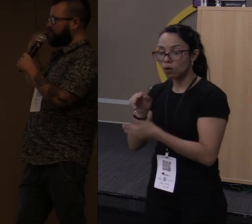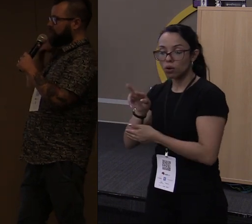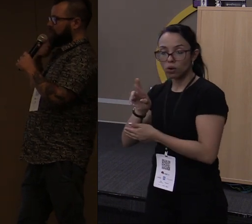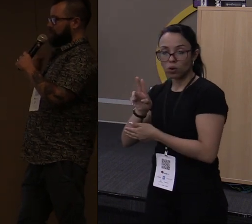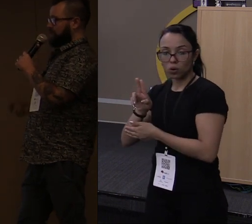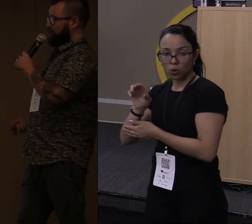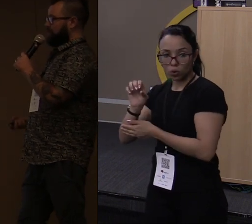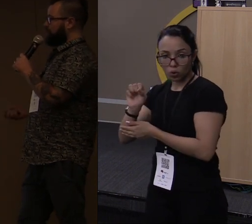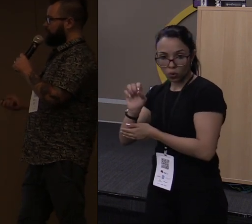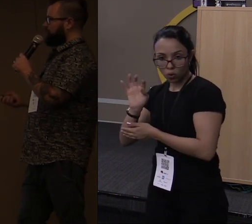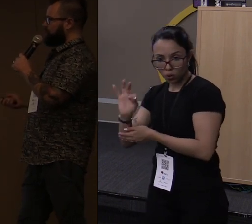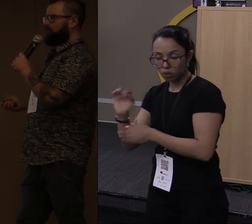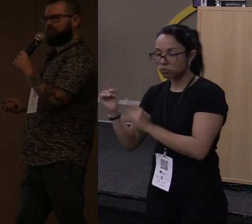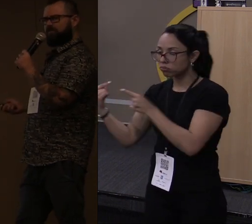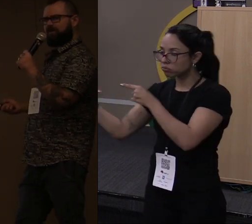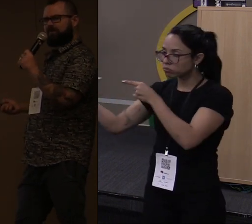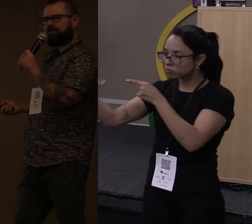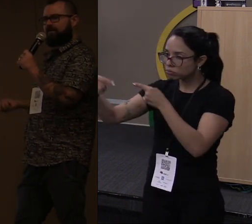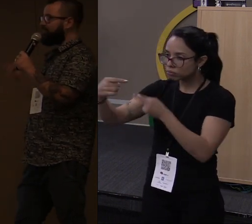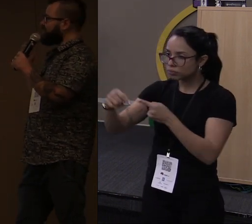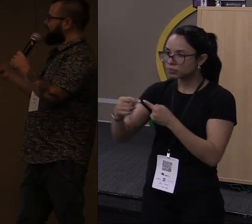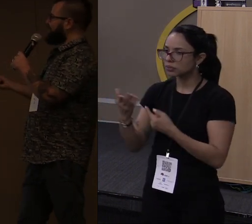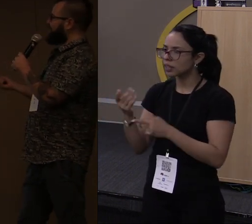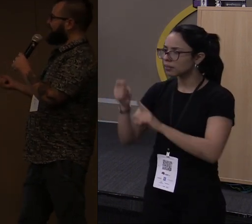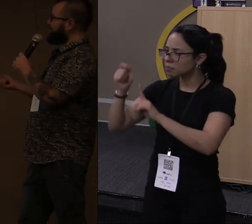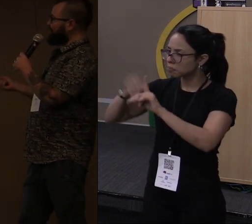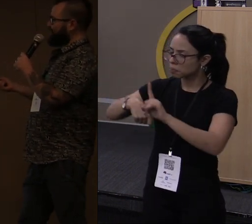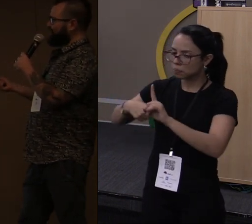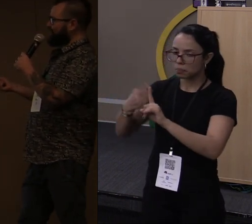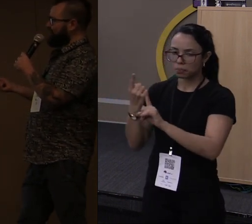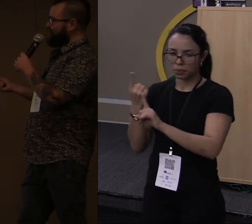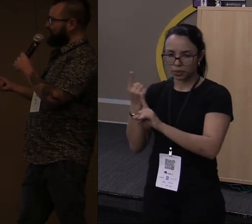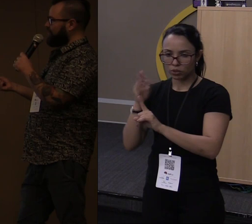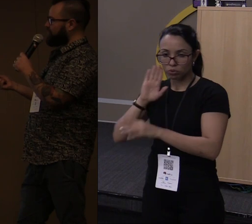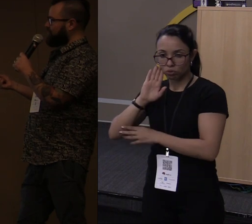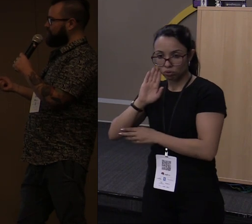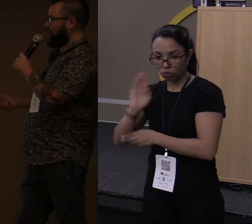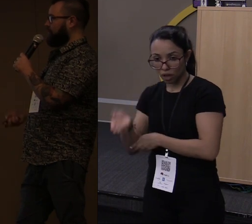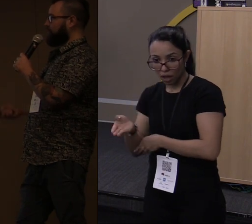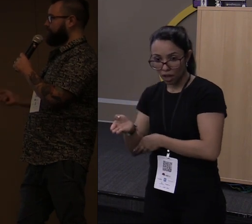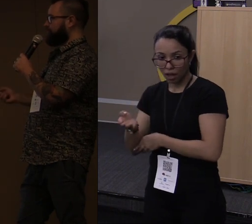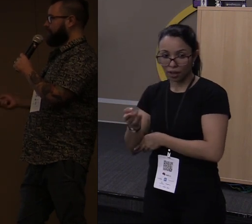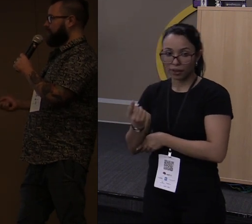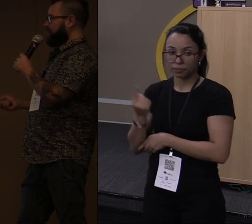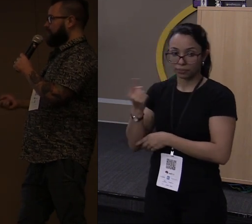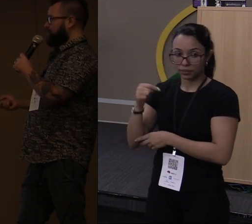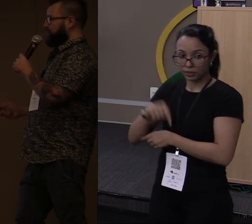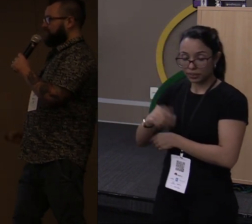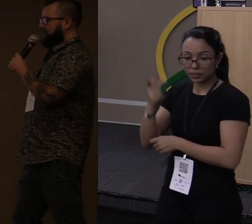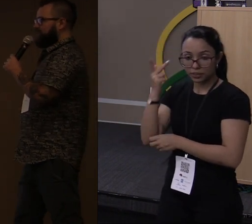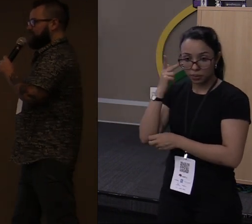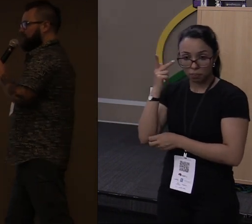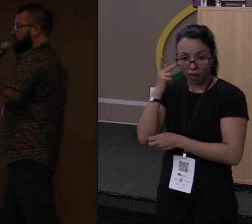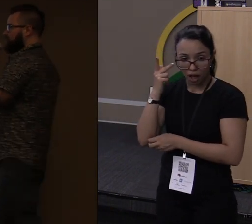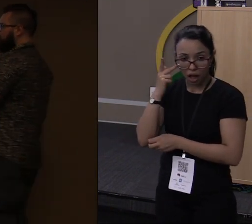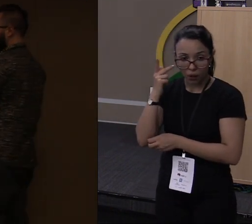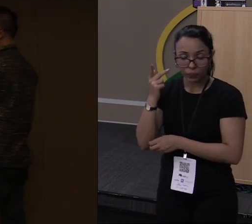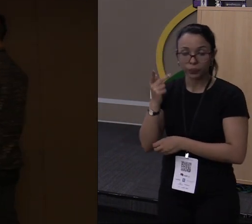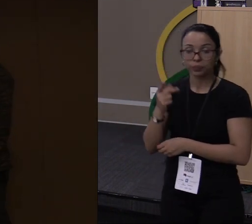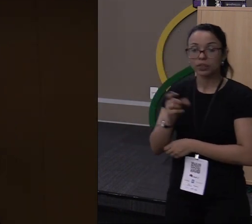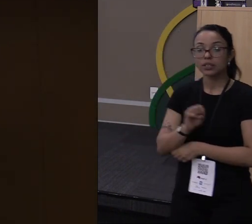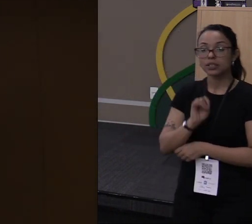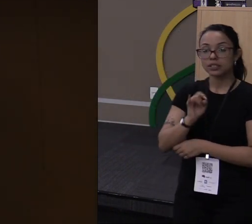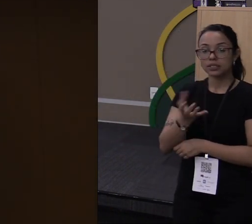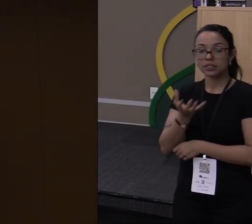lá na log nesse mês. Então, tem o meetup aqui Rust SP. Se você quiser fazer cross